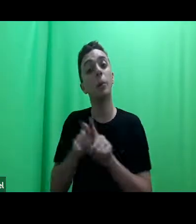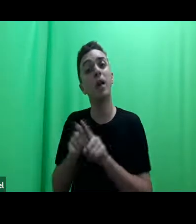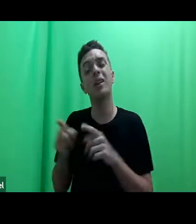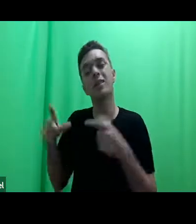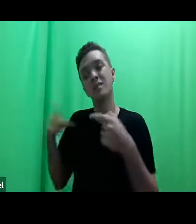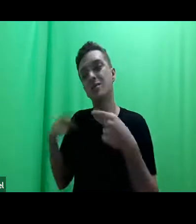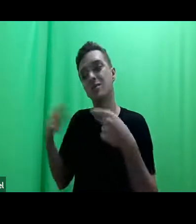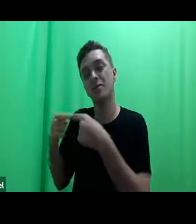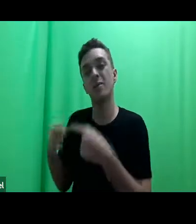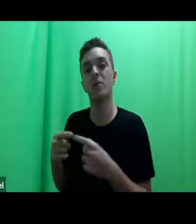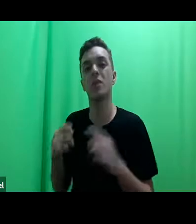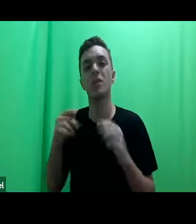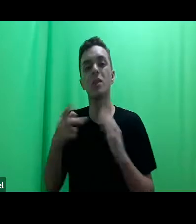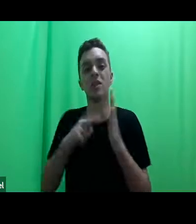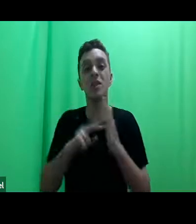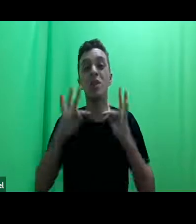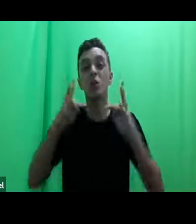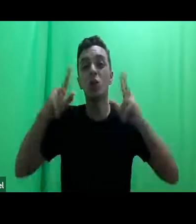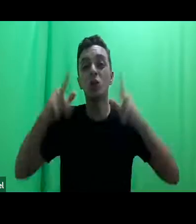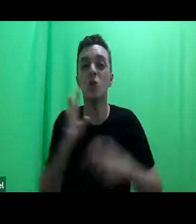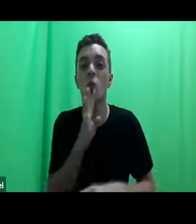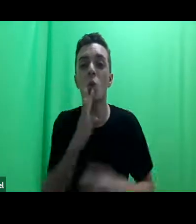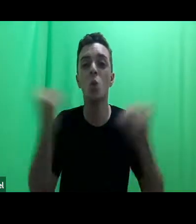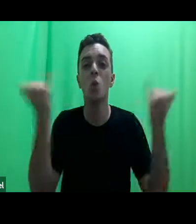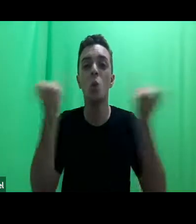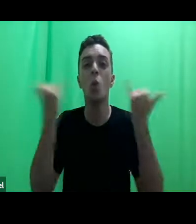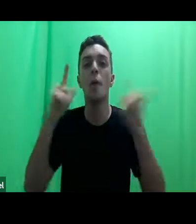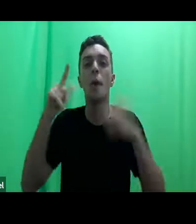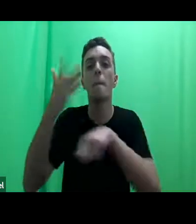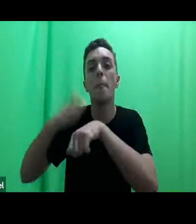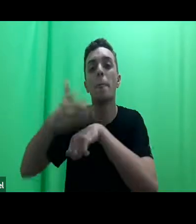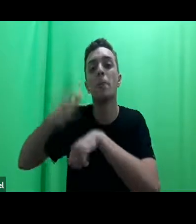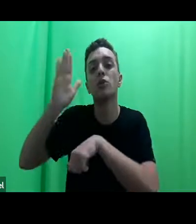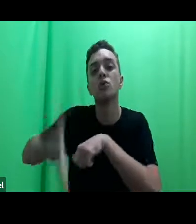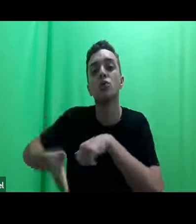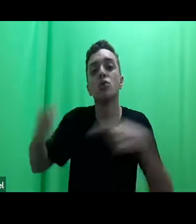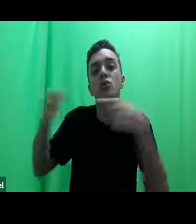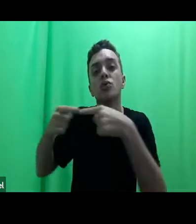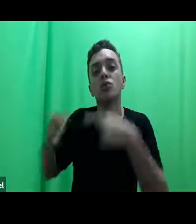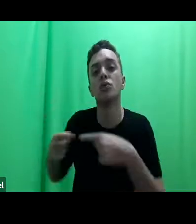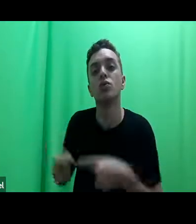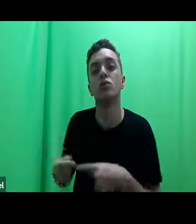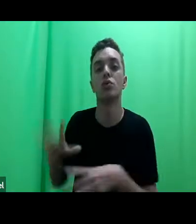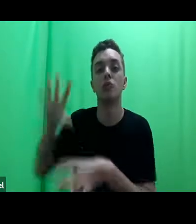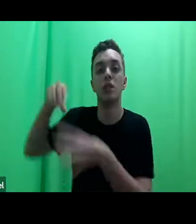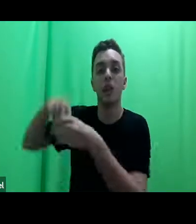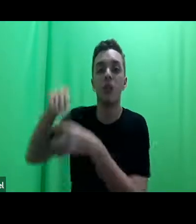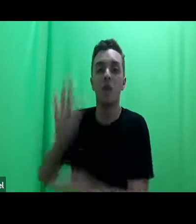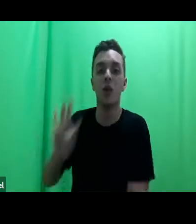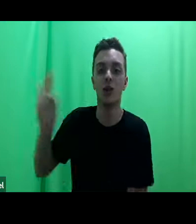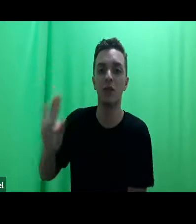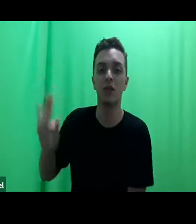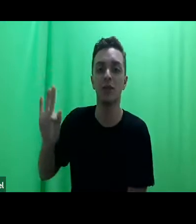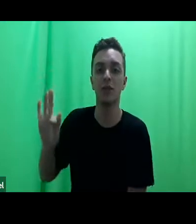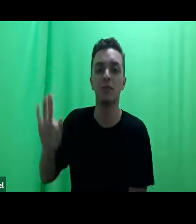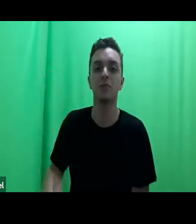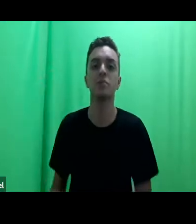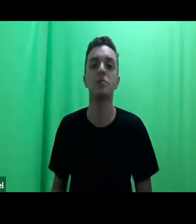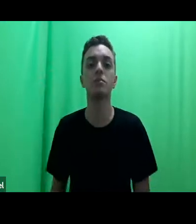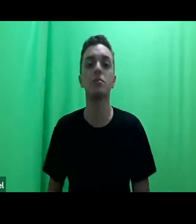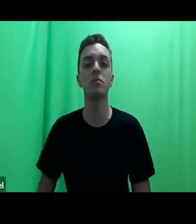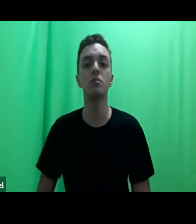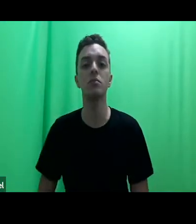esse conhecimento e essa prática já está na faculdade. E aqui,